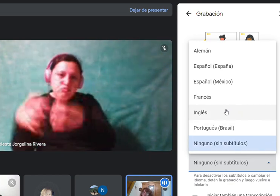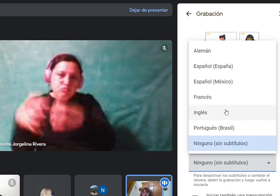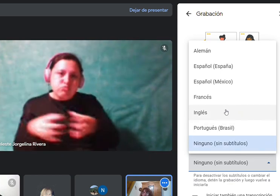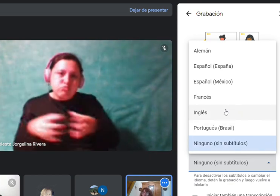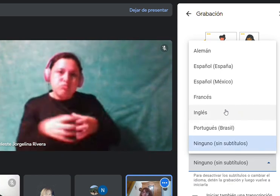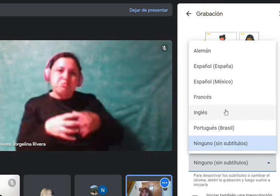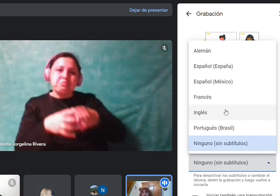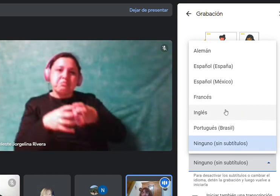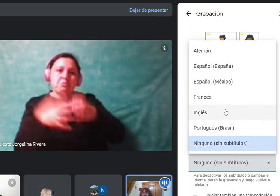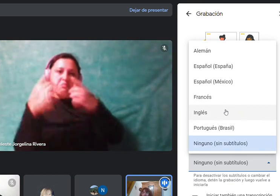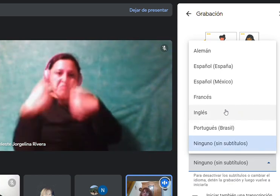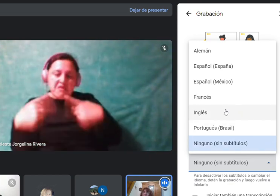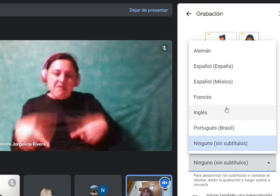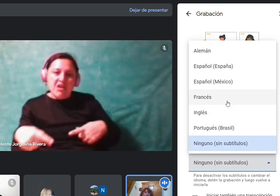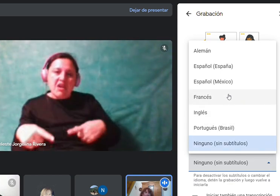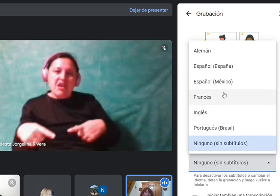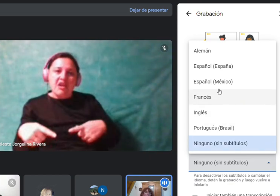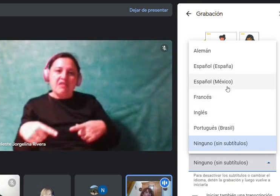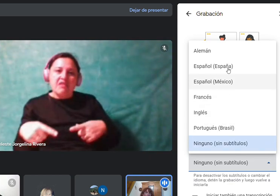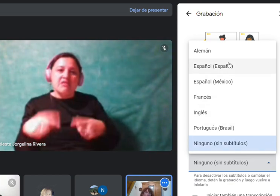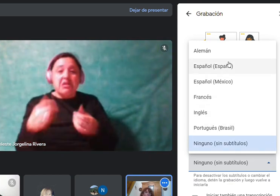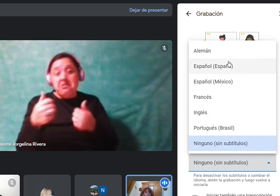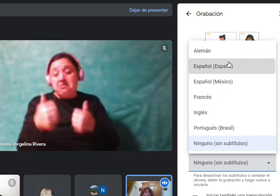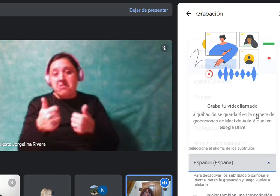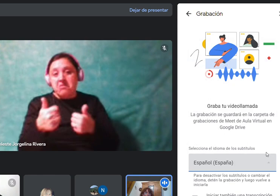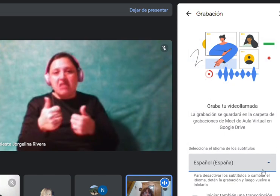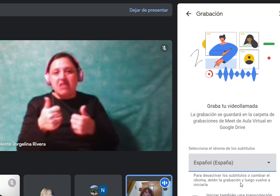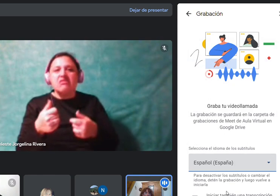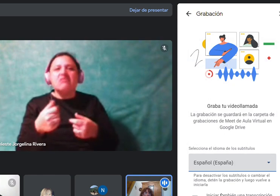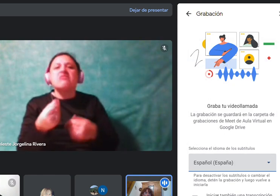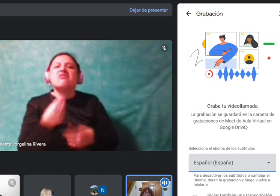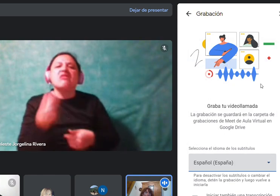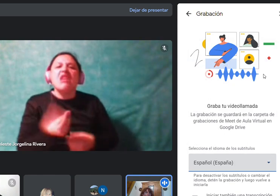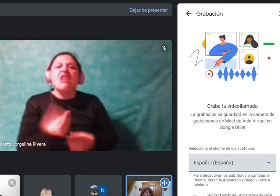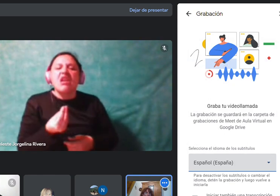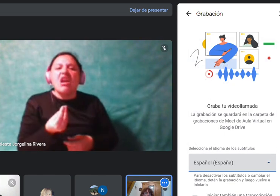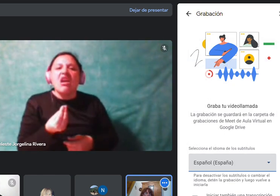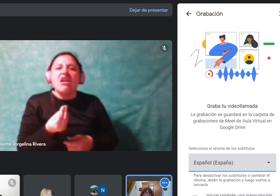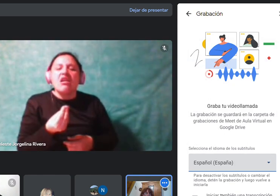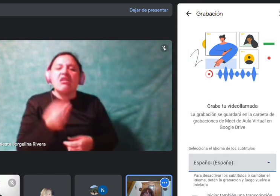diverso, ¿de qué? Un conjunto diverso, ¿de qué?